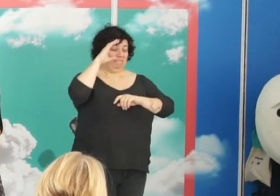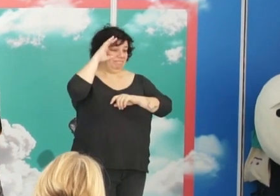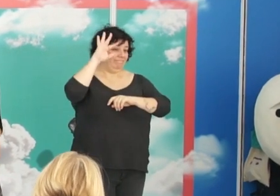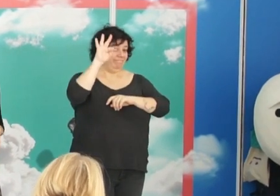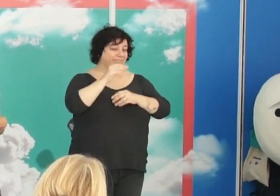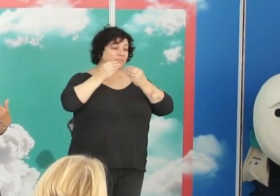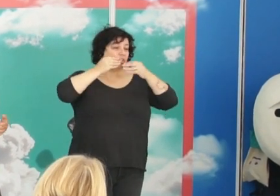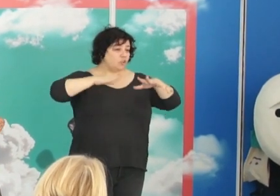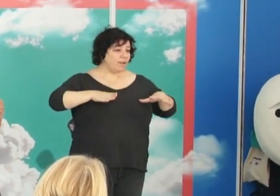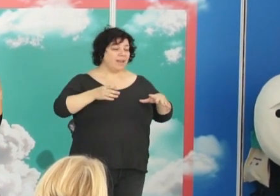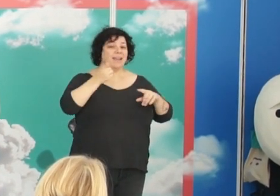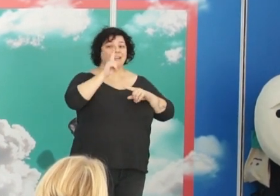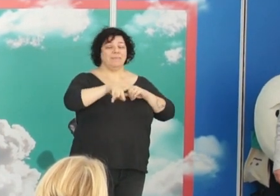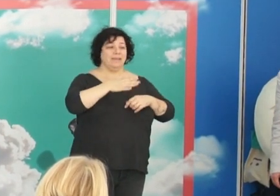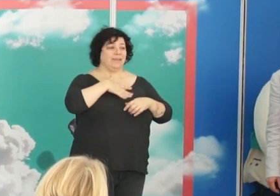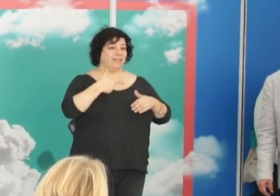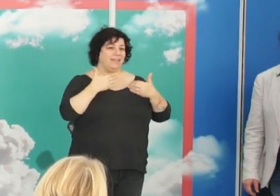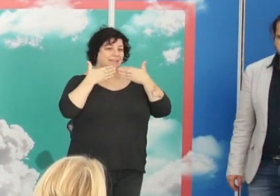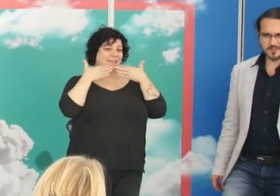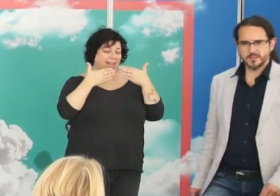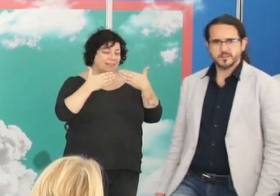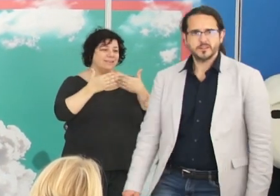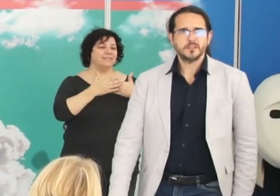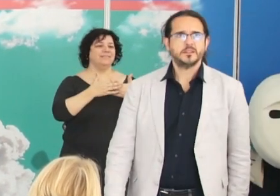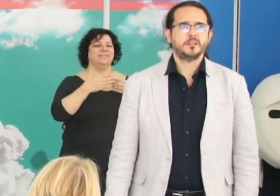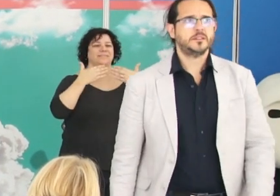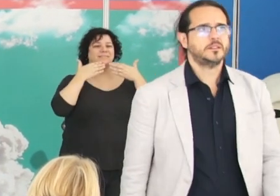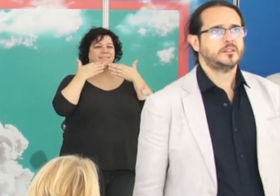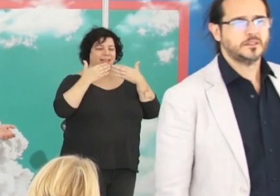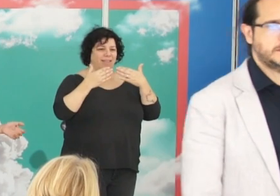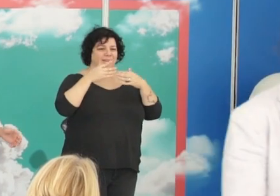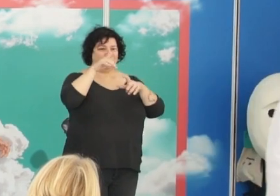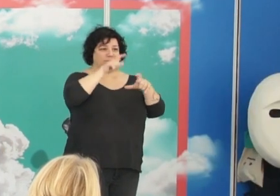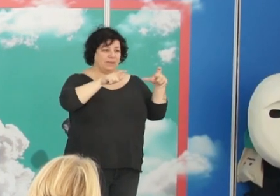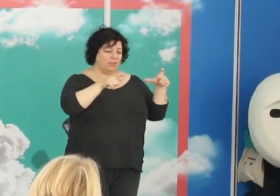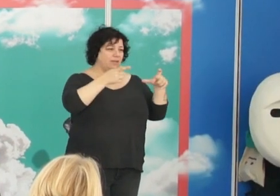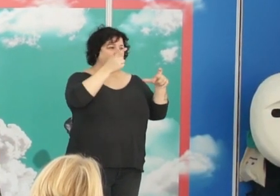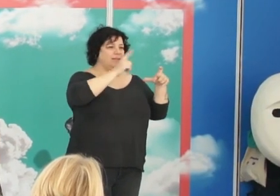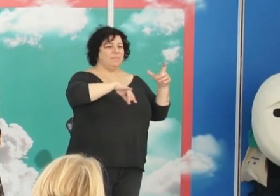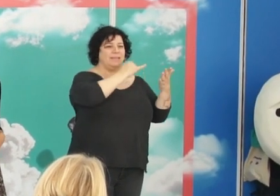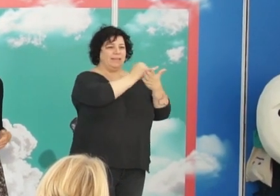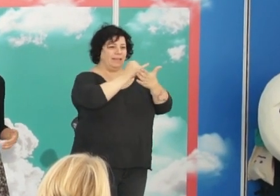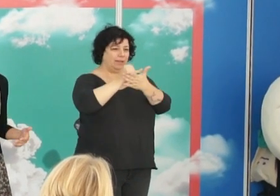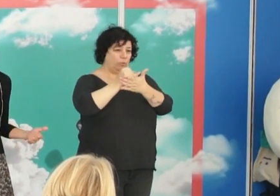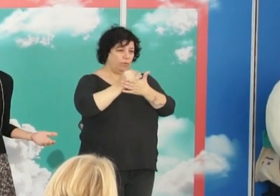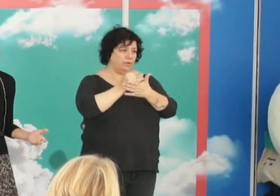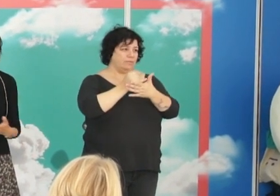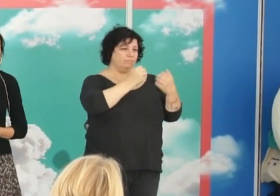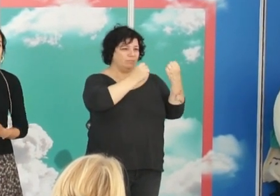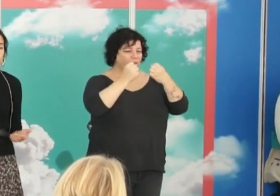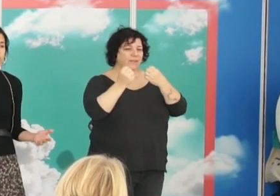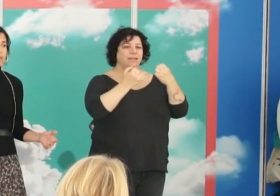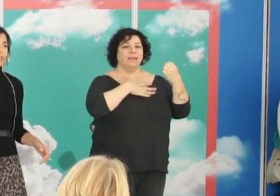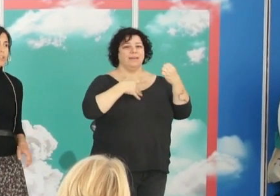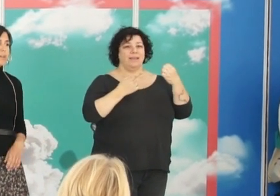historia y luego agradecer a las personas y a las instituciones que han